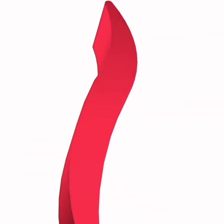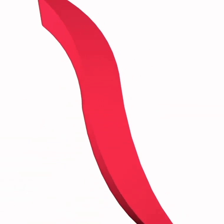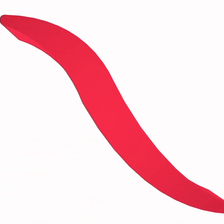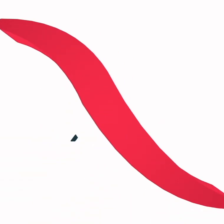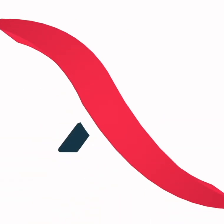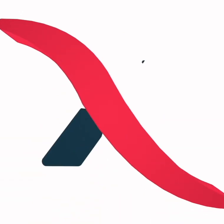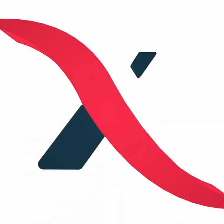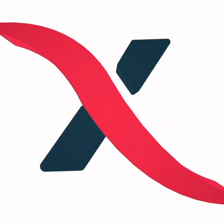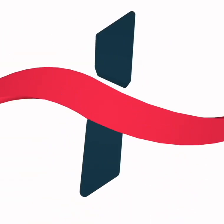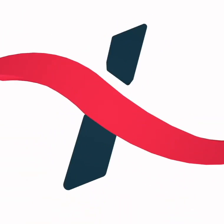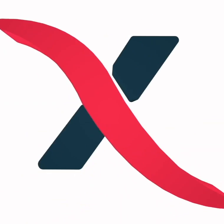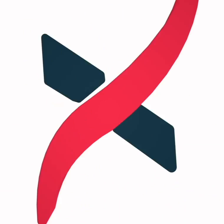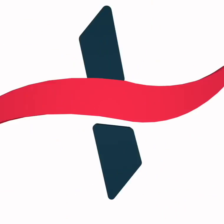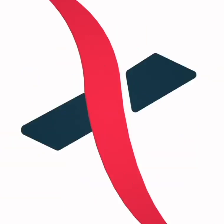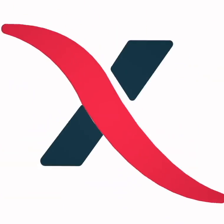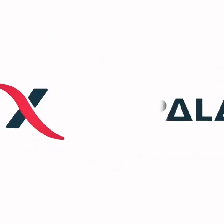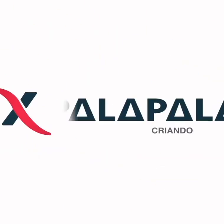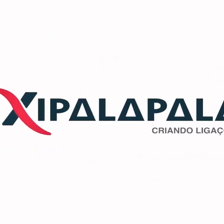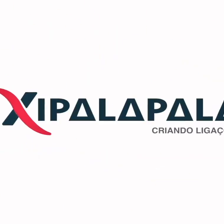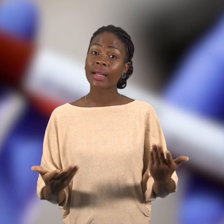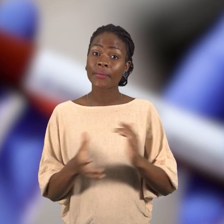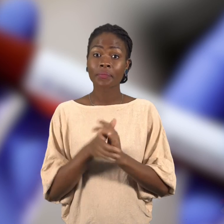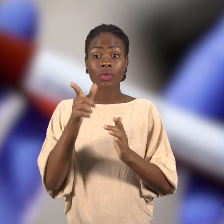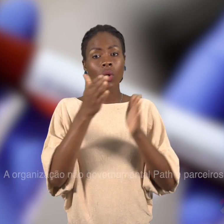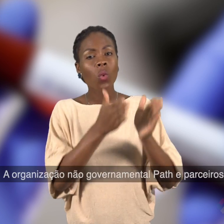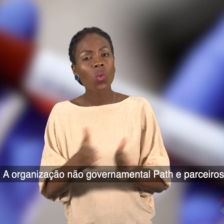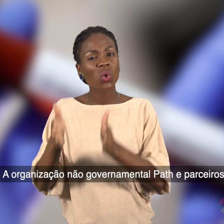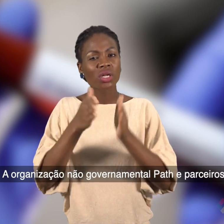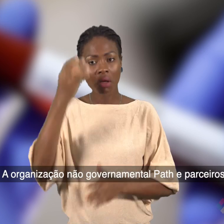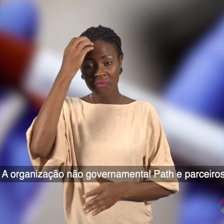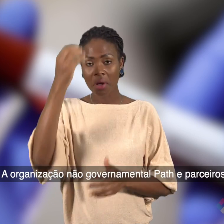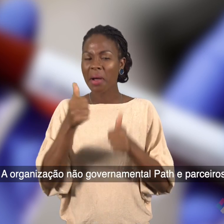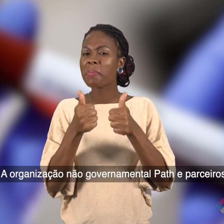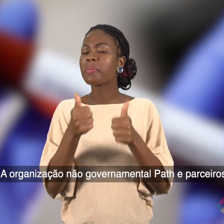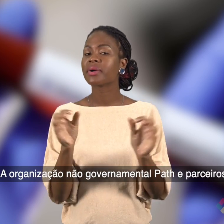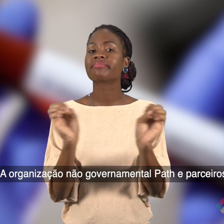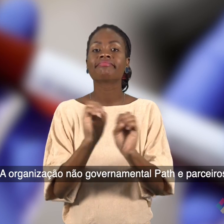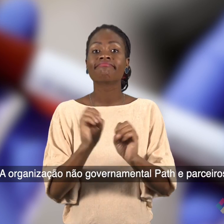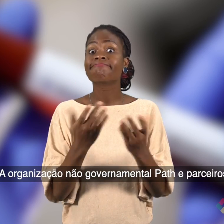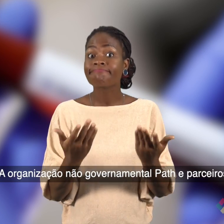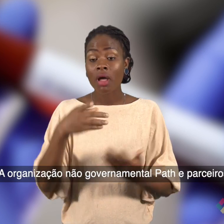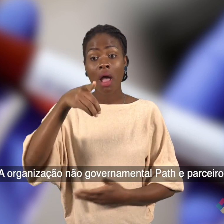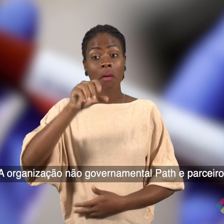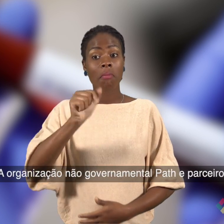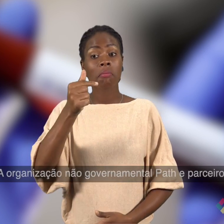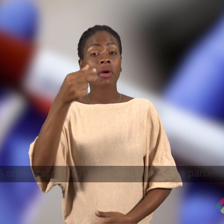Xipalapala Ifo edição 10 de junho A organização não governamental PATI e parceiros